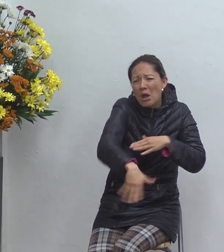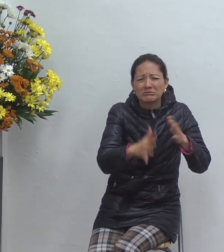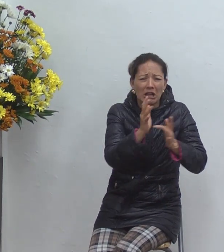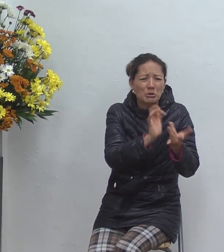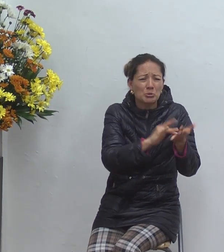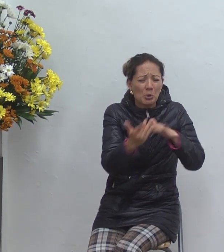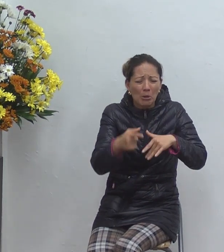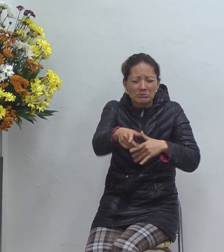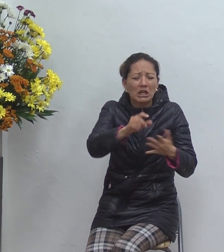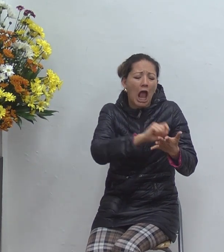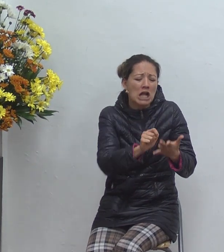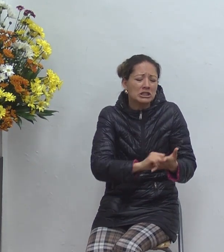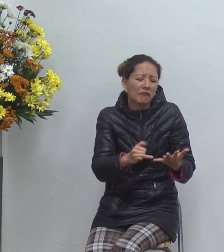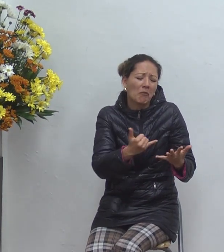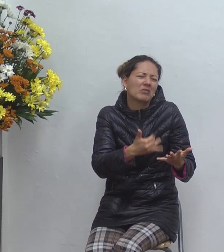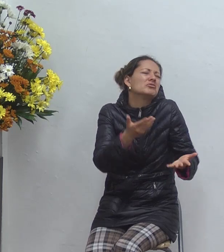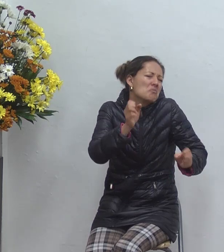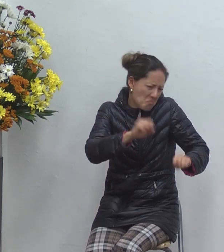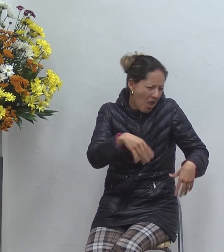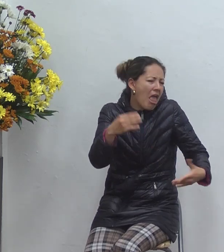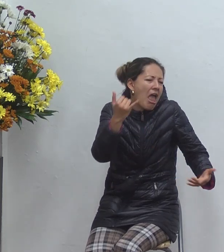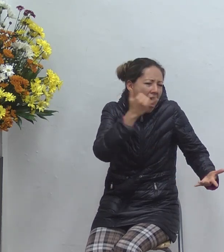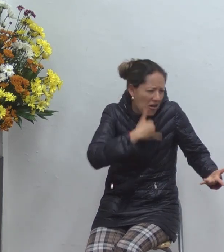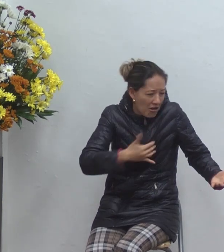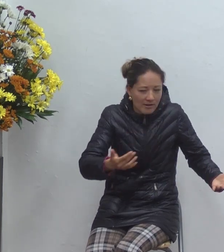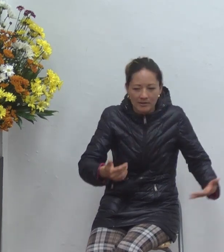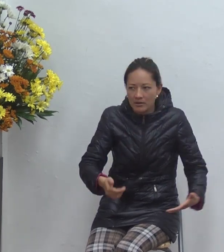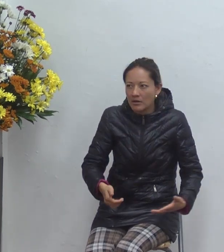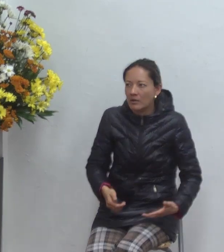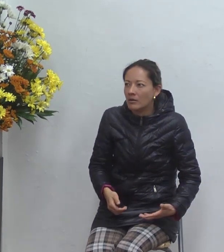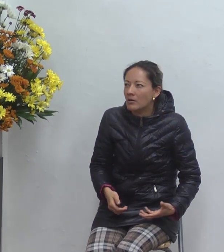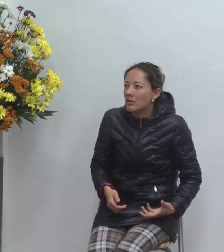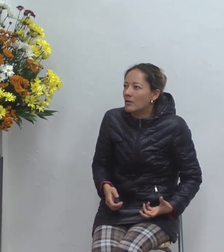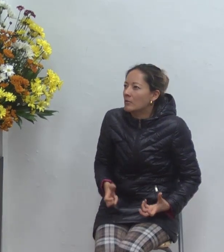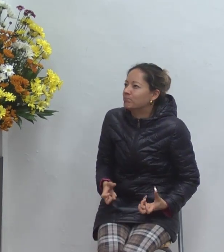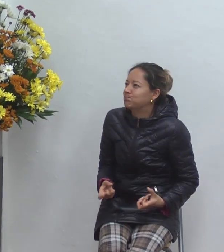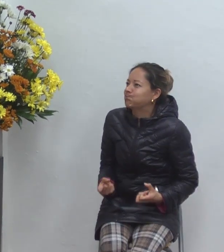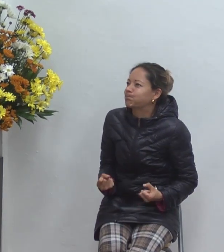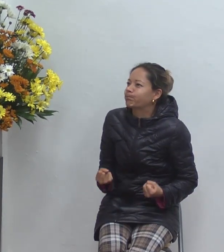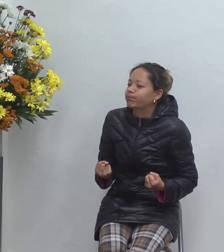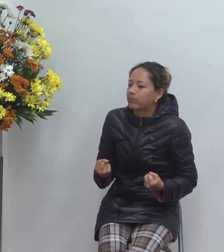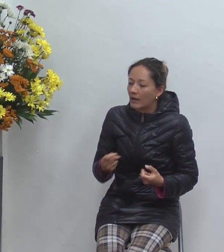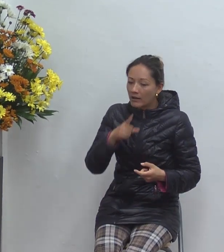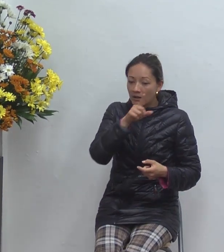la teología mire una corriente de la teología tengo que hablar perfectamente